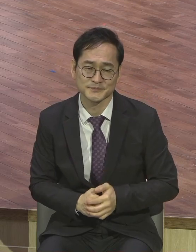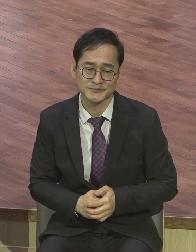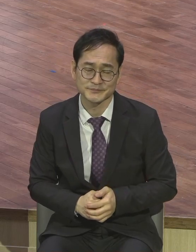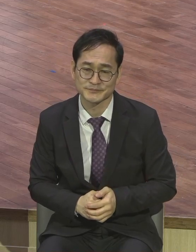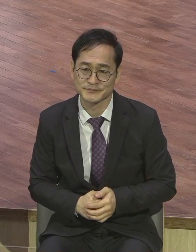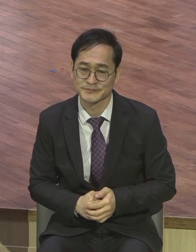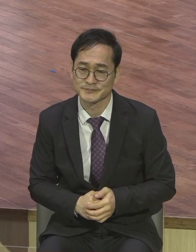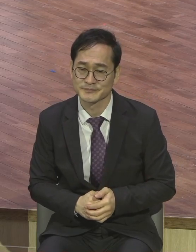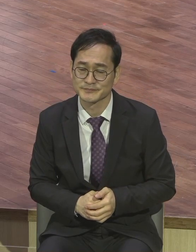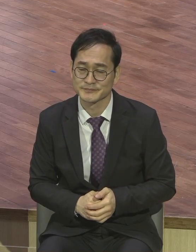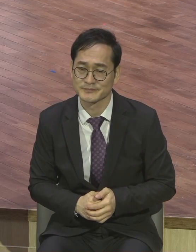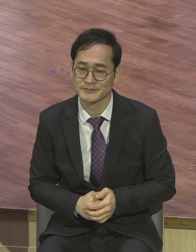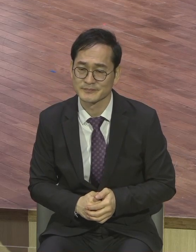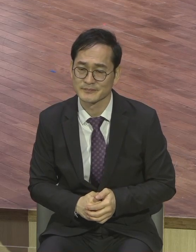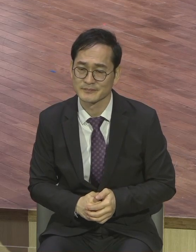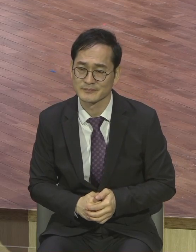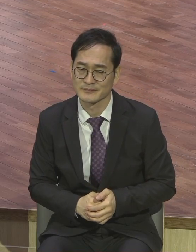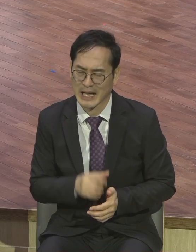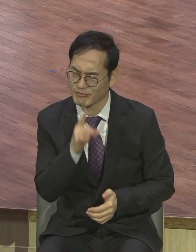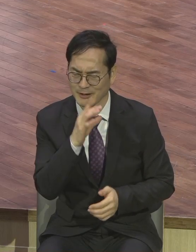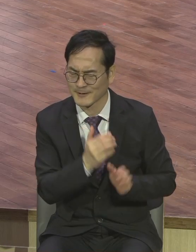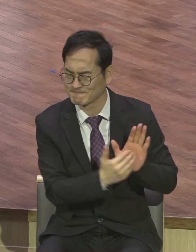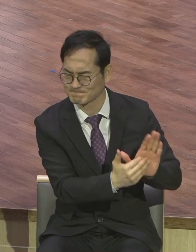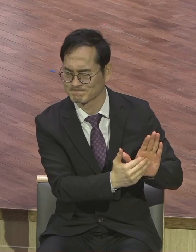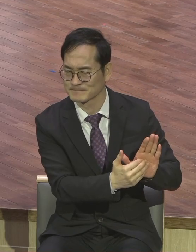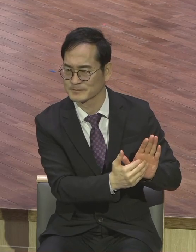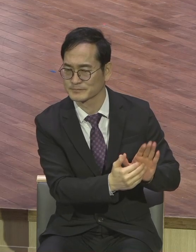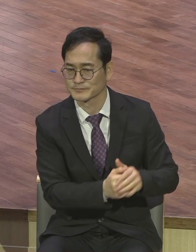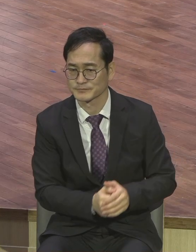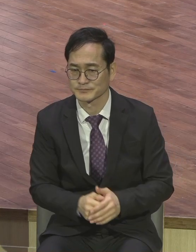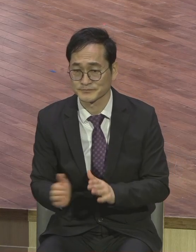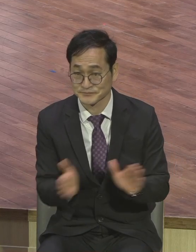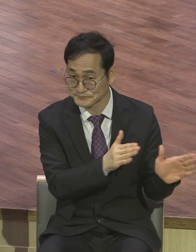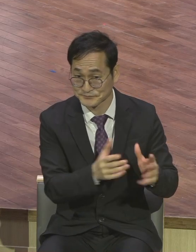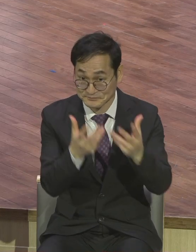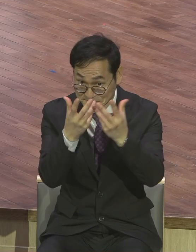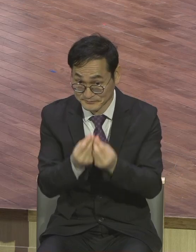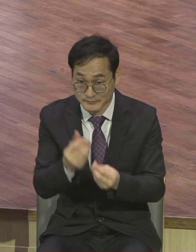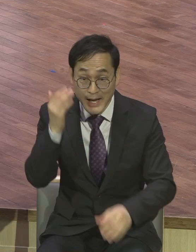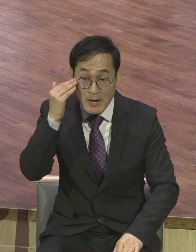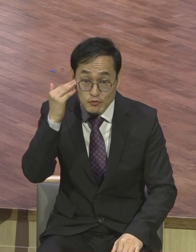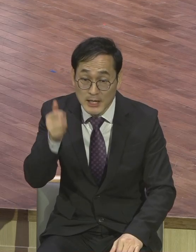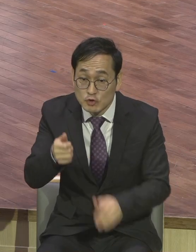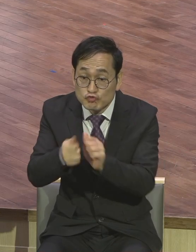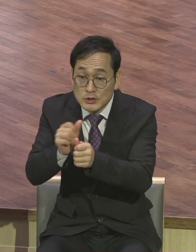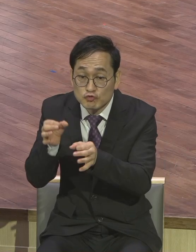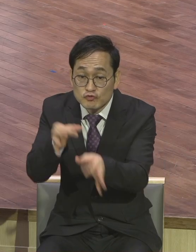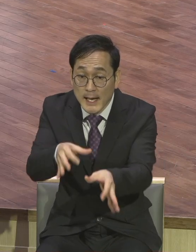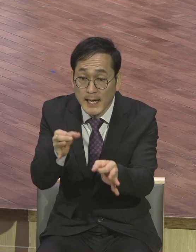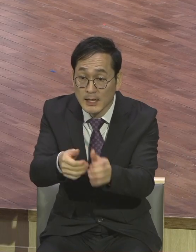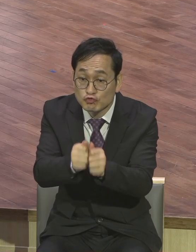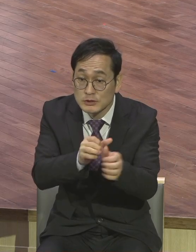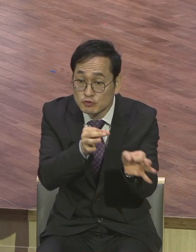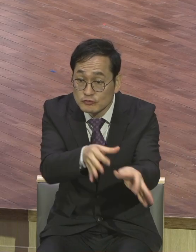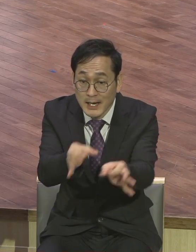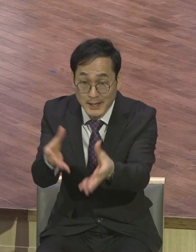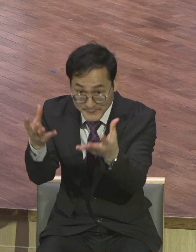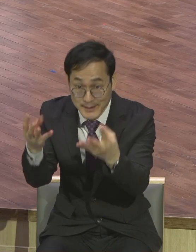우리나라에 주식 투자하는 사람들이 많이 있잖아요 큰 법인이나 기업이나